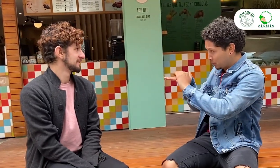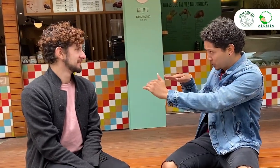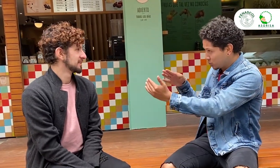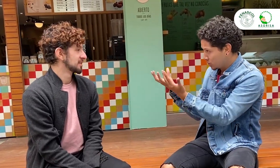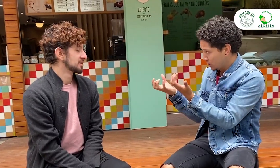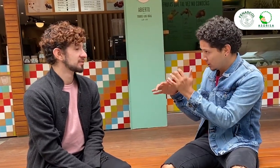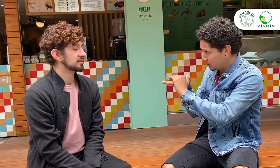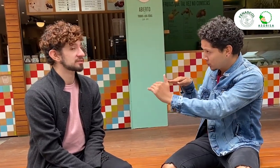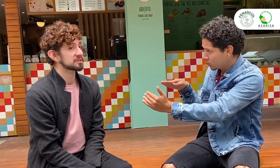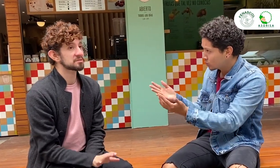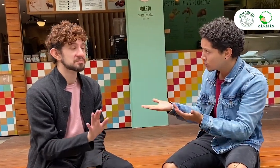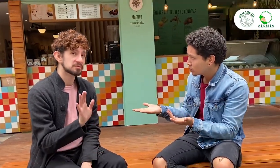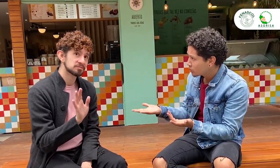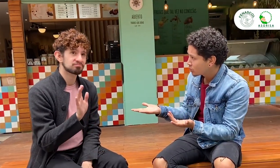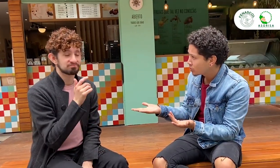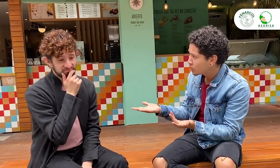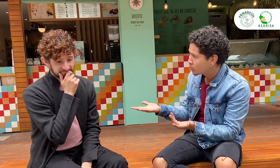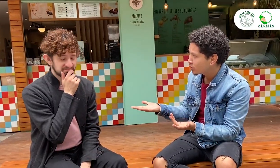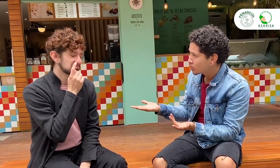mira, si quieres te invito. Bueno, sí, probemos.